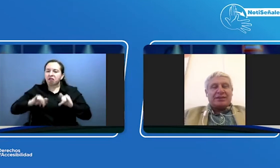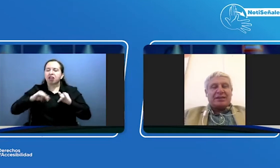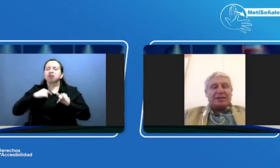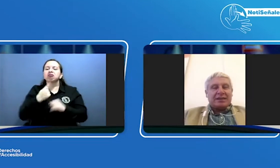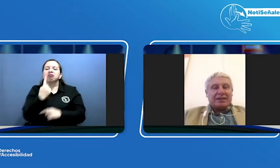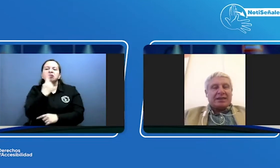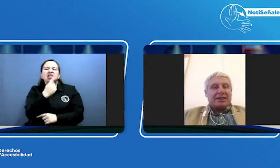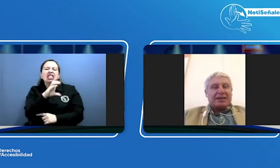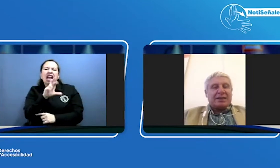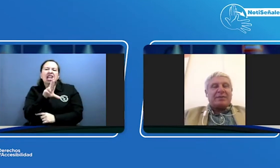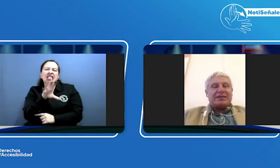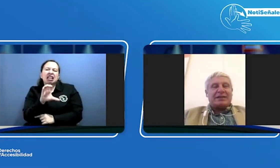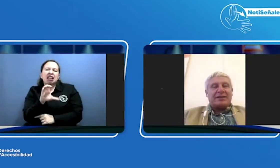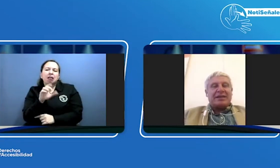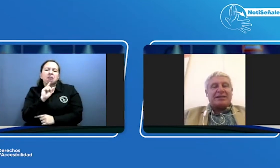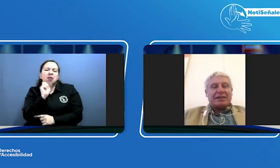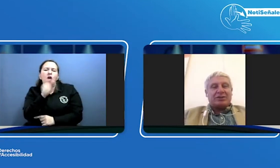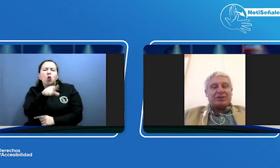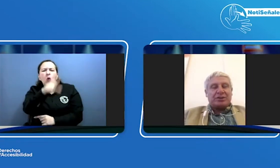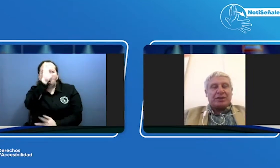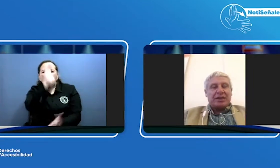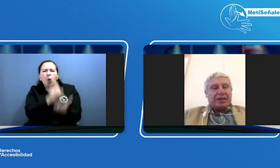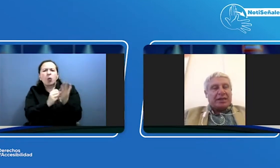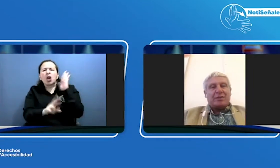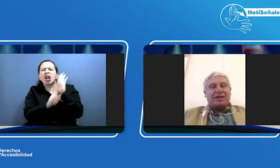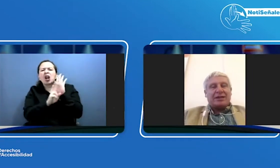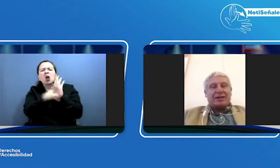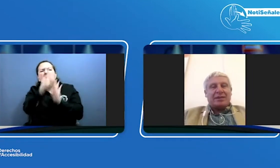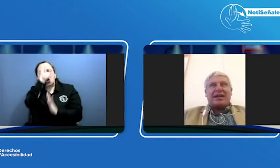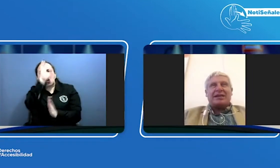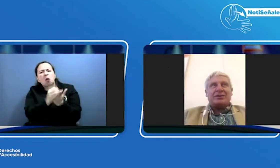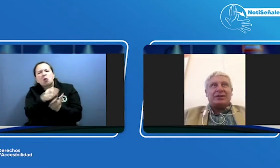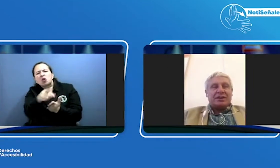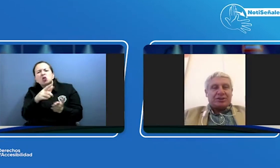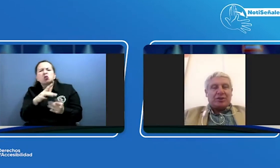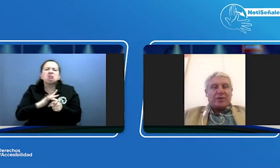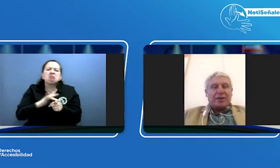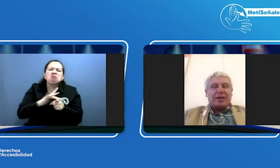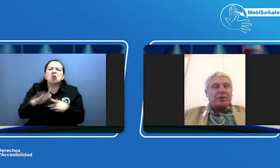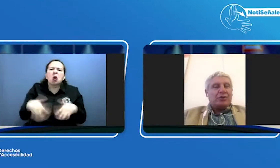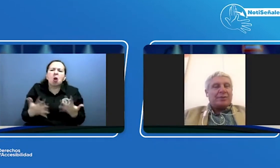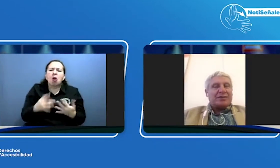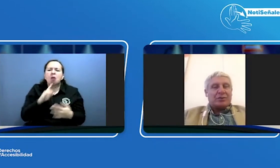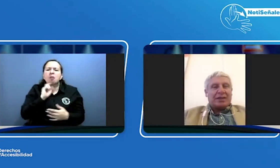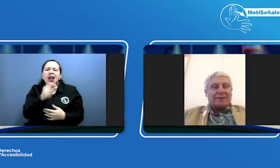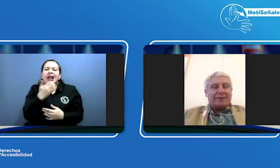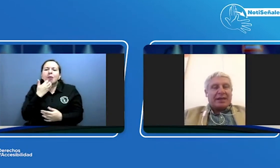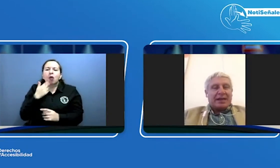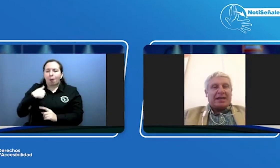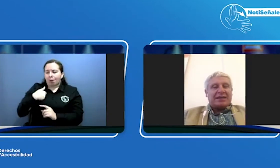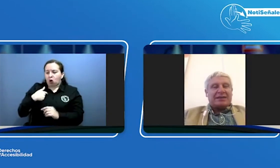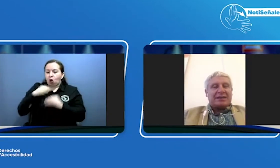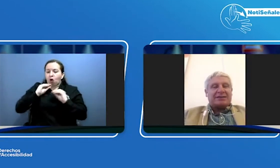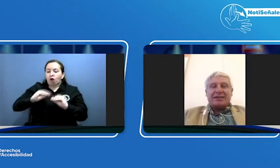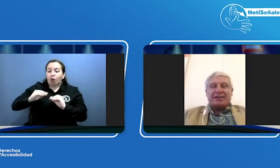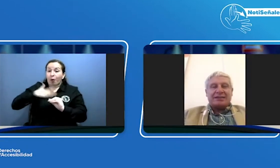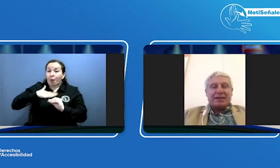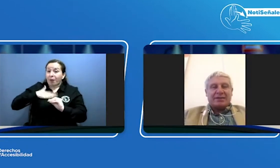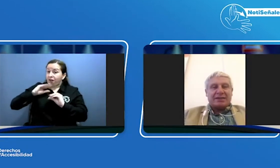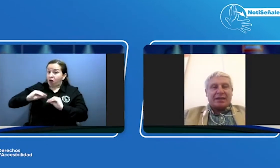que qué pensaba de esa resolución y cómo la estaban aplicando si hoy fuera un alumno de mi escuela a ese CRC a presentar el